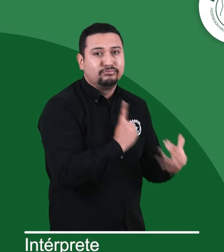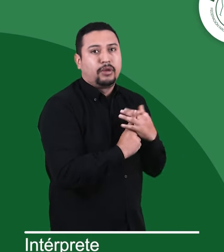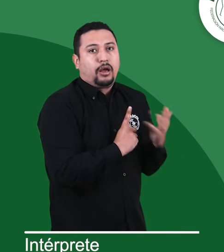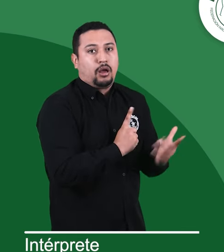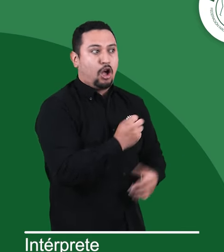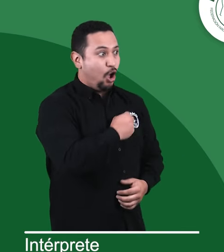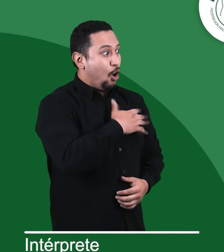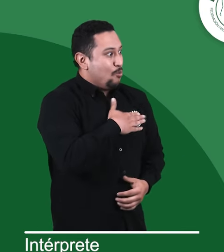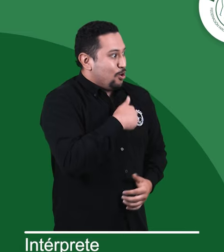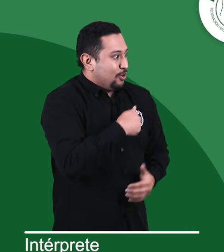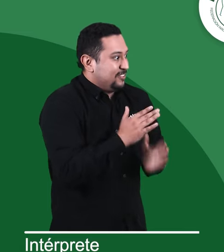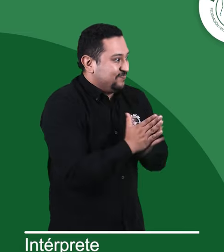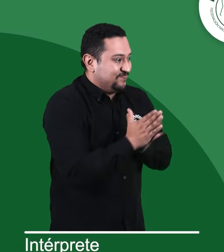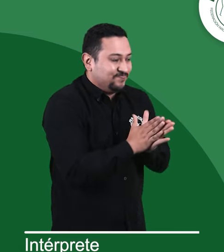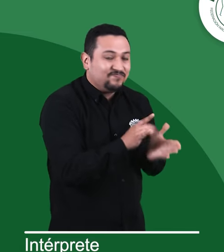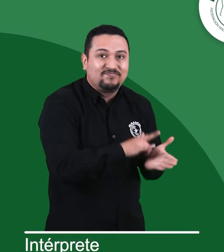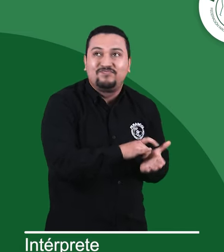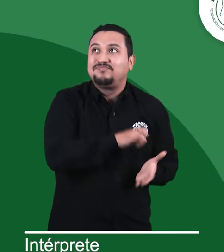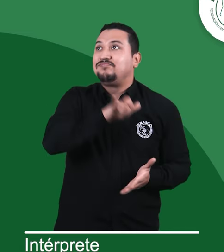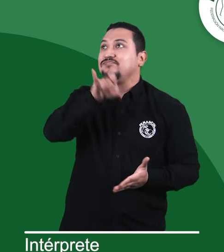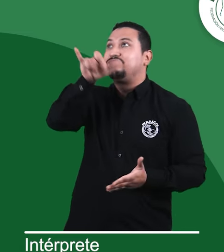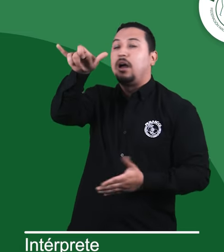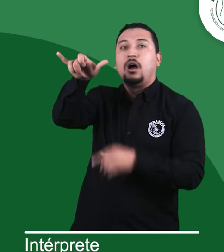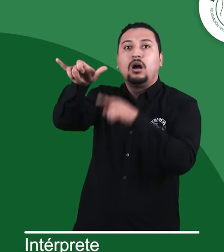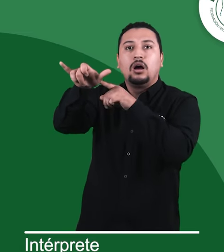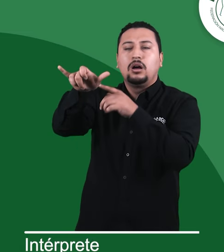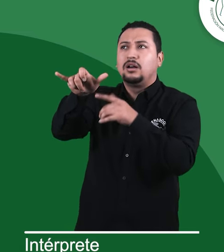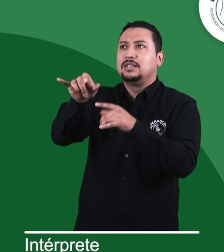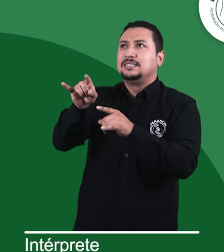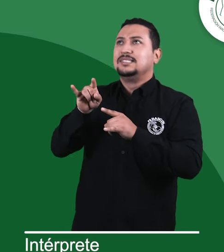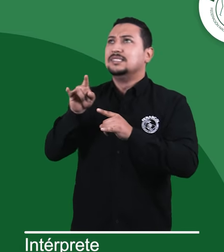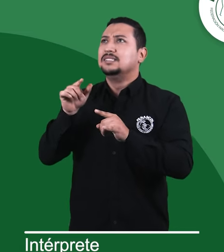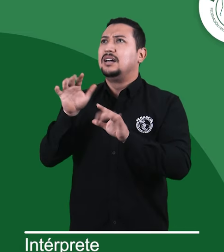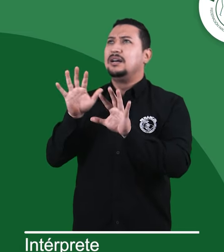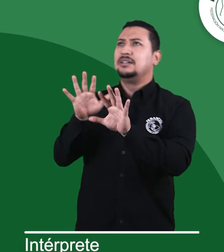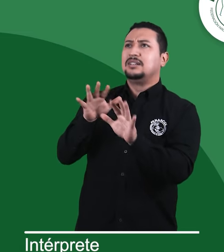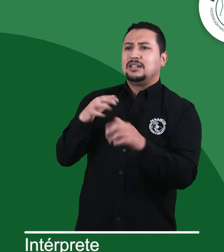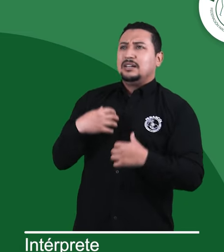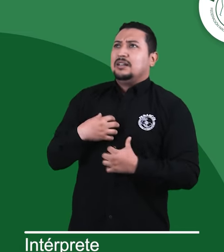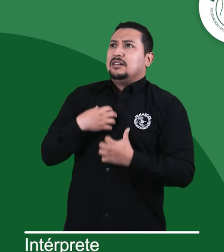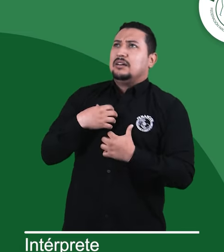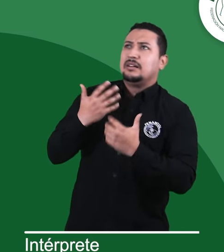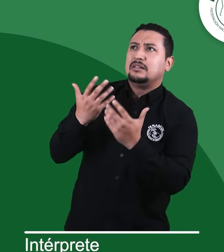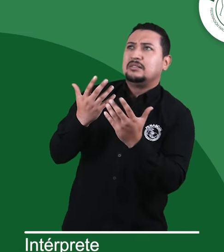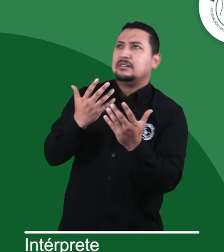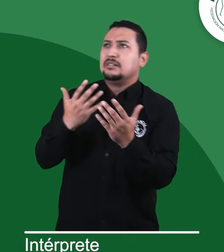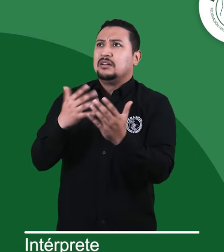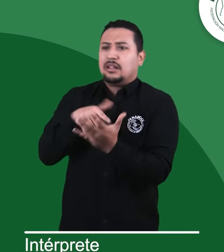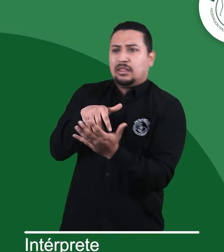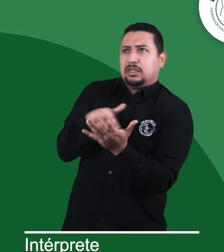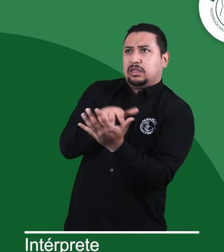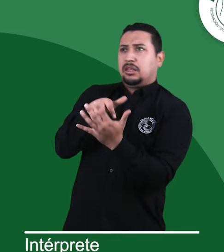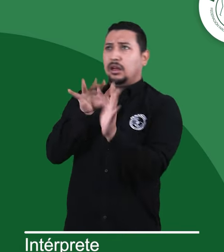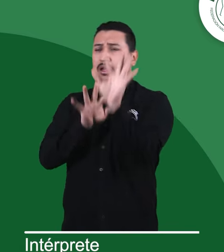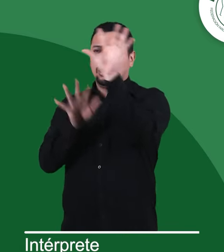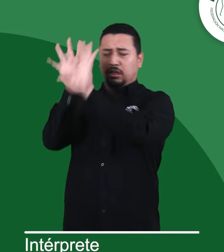muchos de los colombianos que tienen esa posibilidad de viajar se sientan atemorizados, se sientan indefensos, e incluso